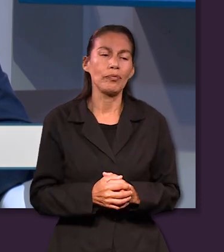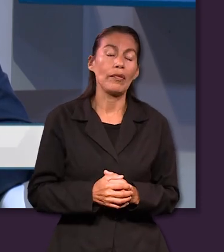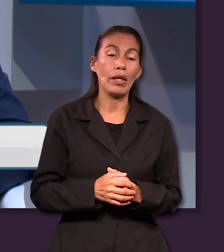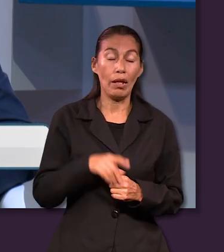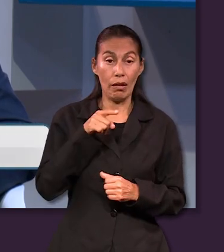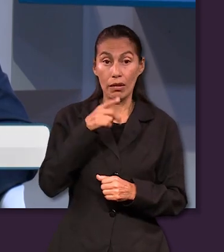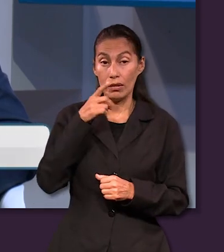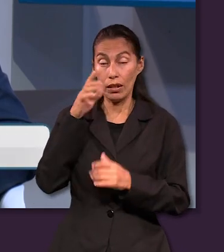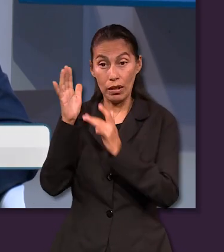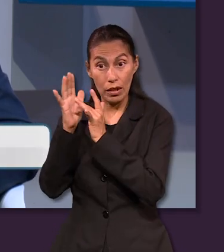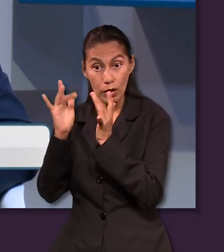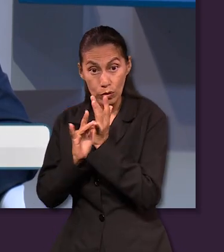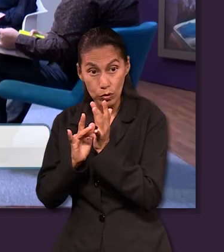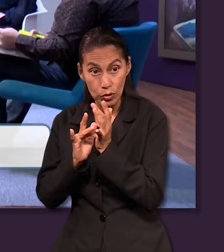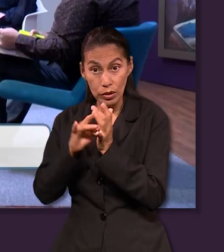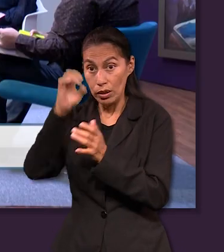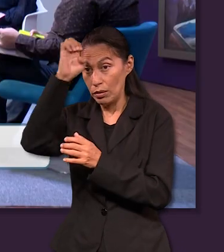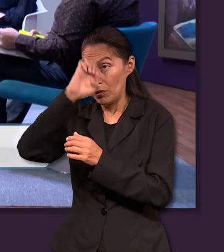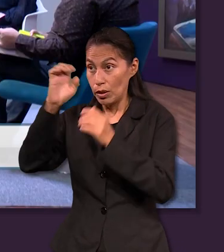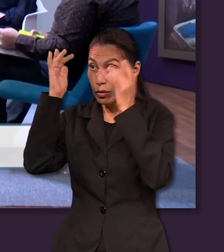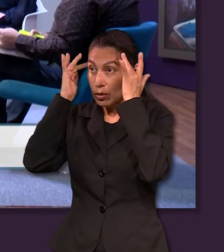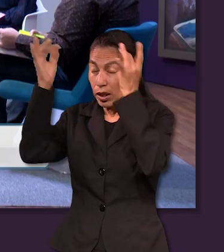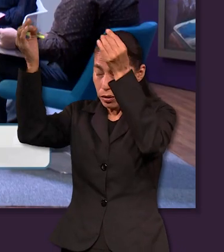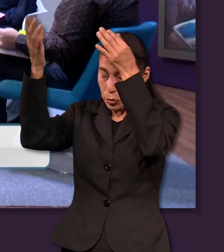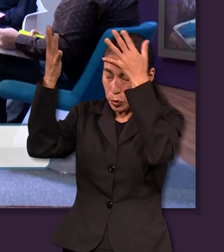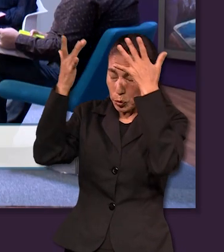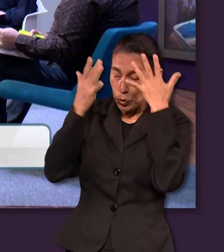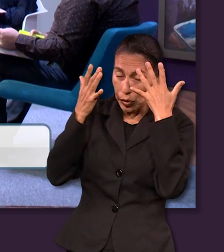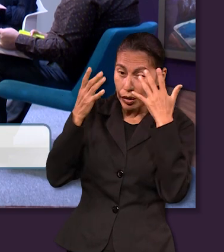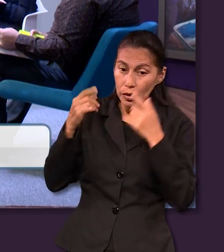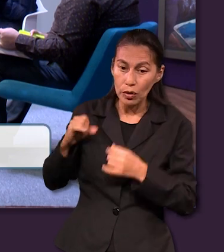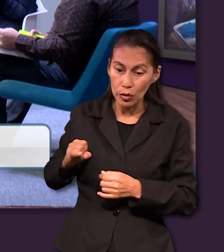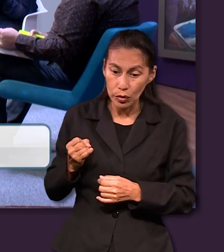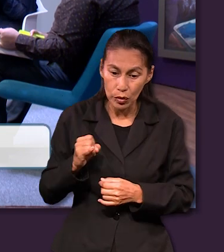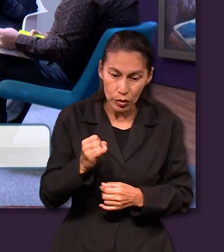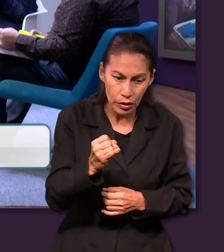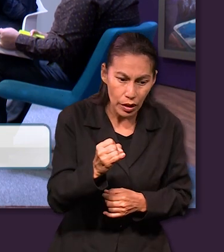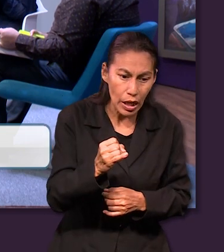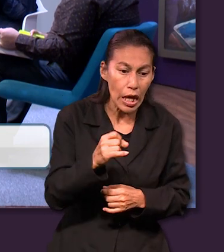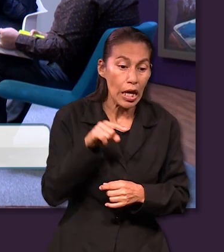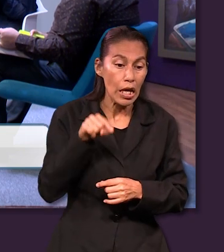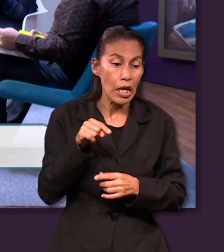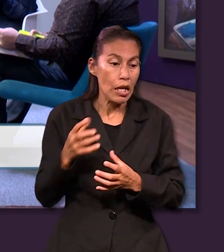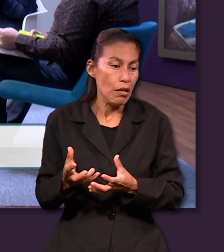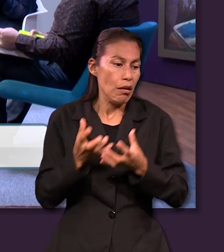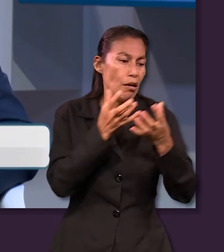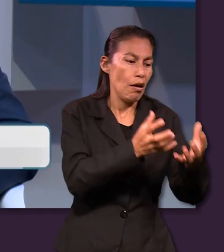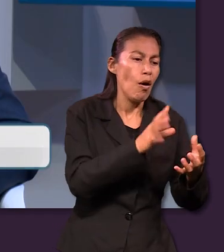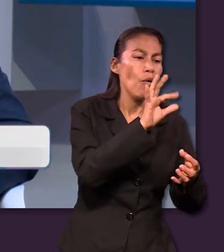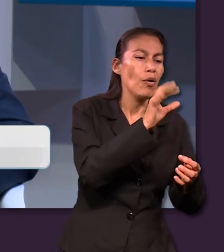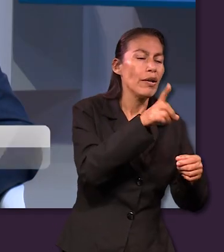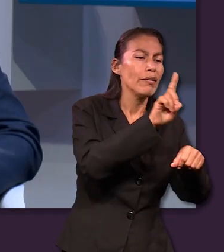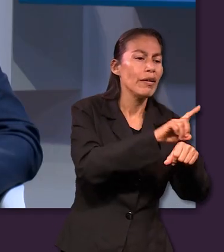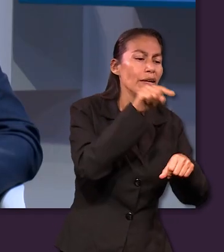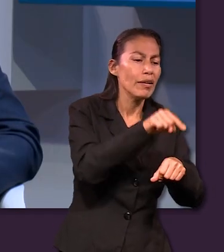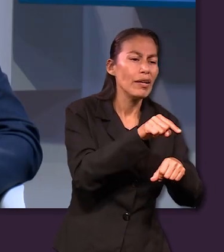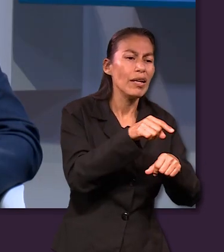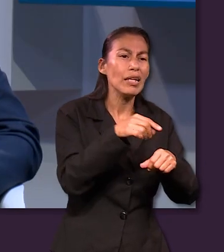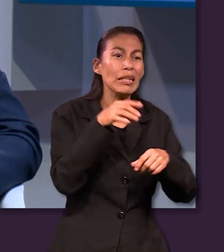del Espíritu Santo volvió del Jordán y fue llevado por el Espíritu al desierto por 40 días y era tentado por el diablo.